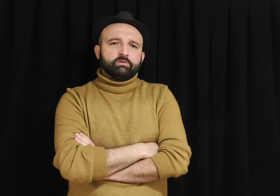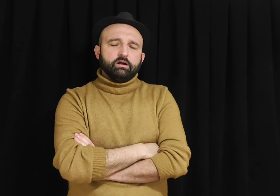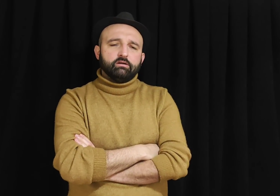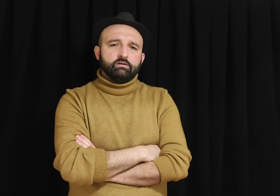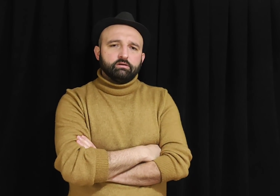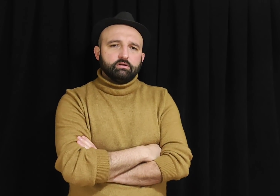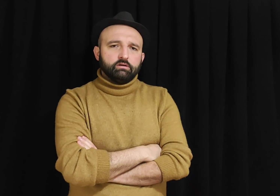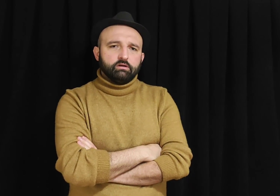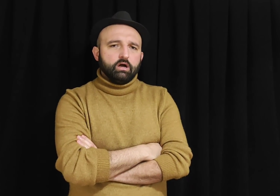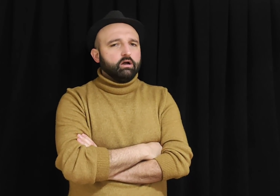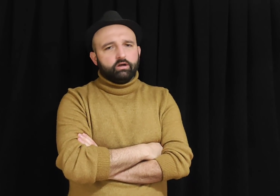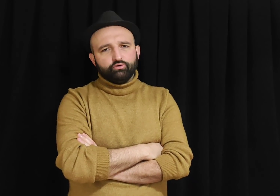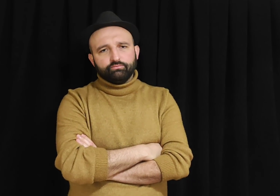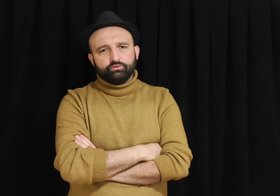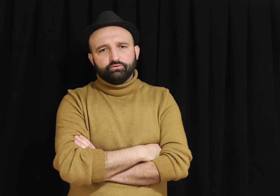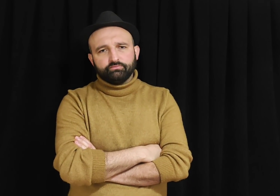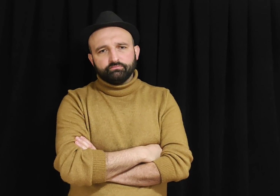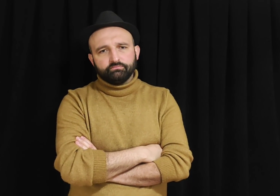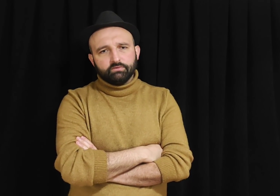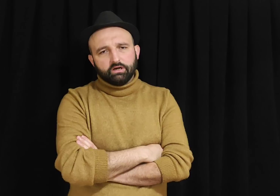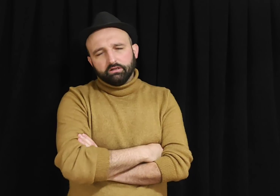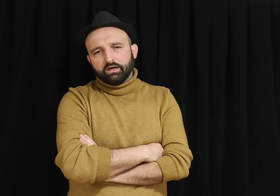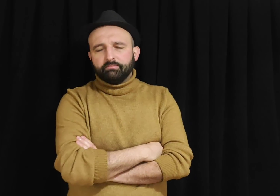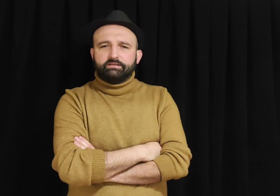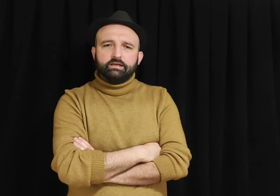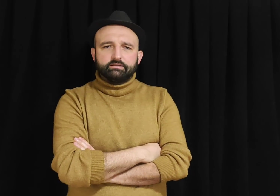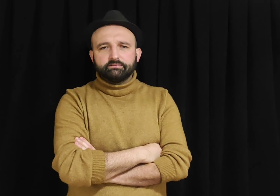Emrah. Hakka yürümüş. Allah rahmet eylesin.